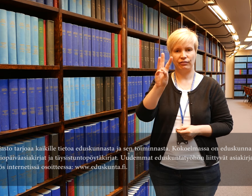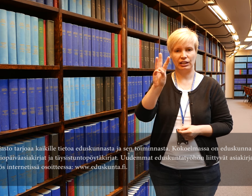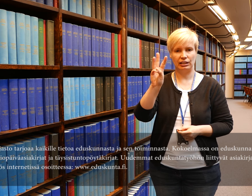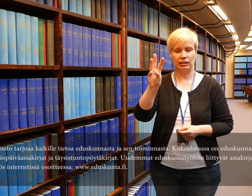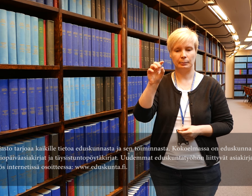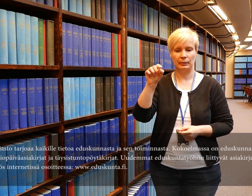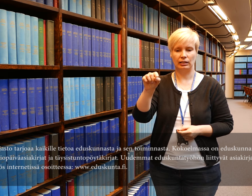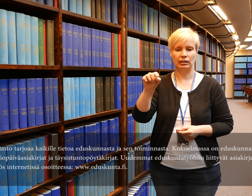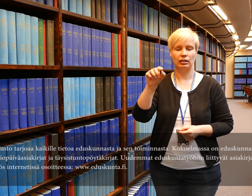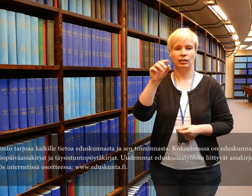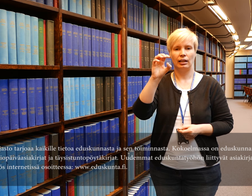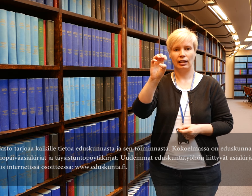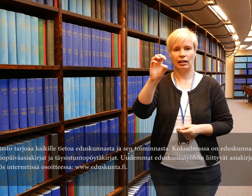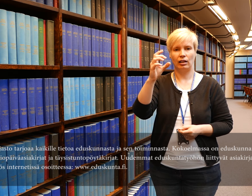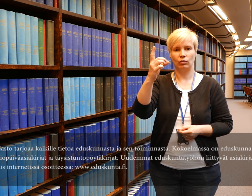.eduskunta.fi